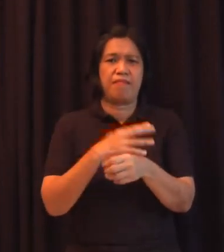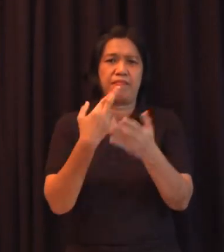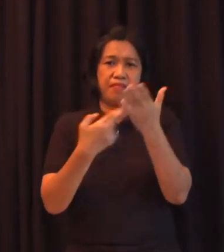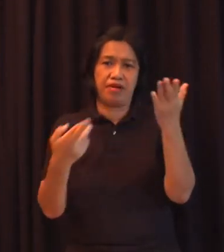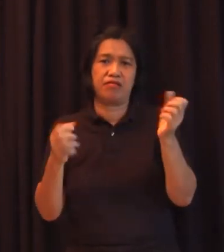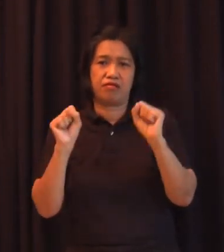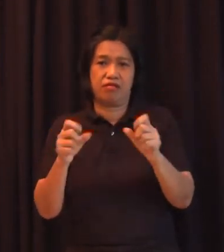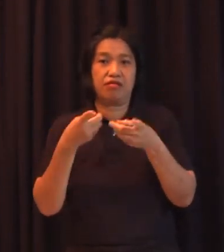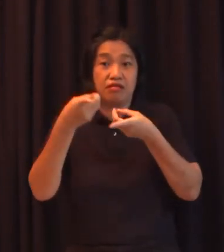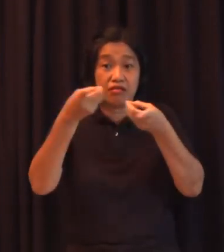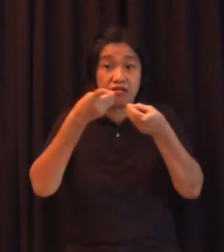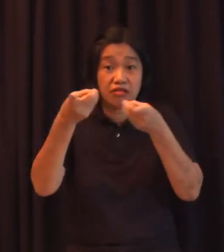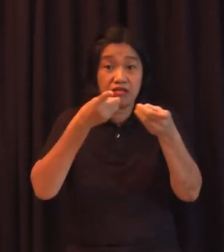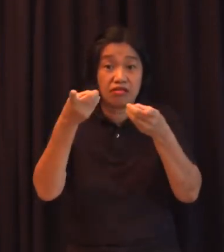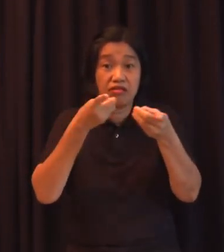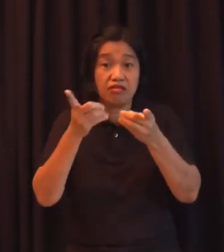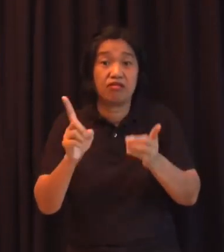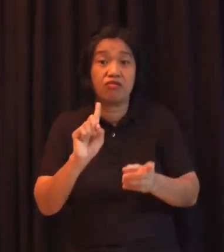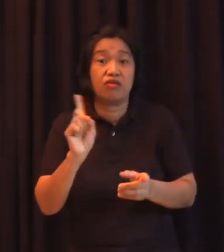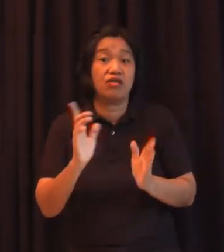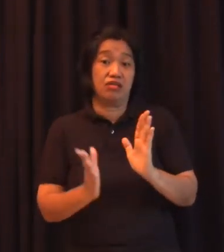kilidino at